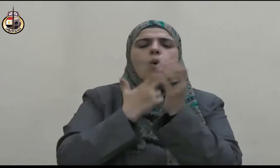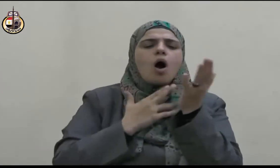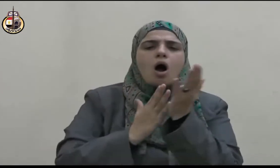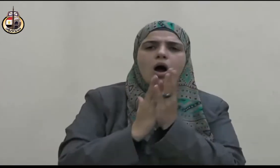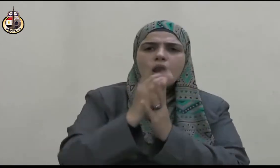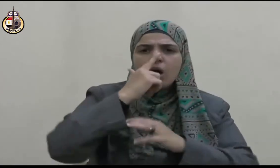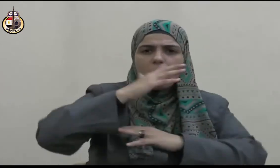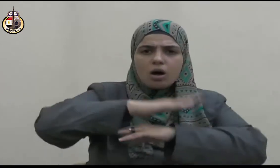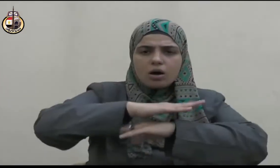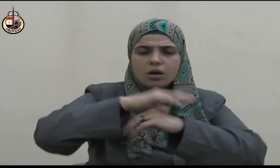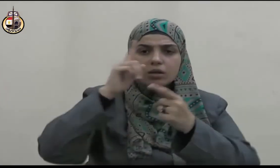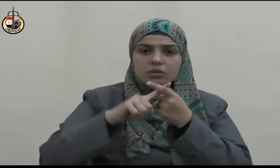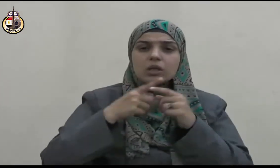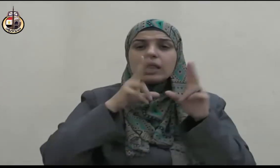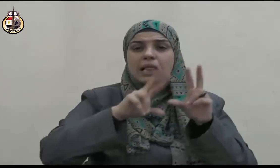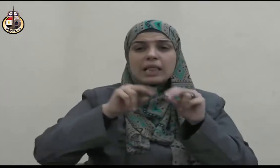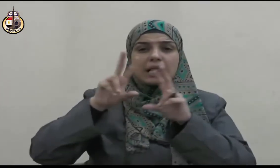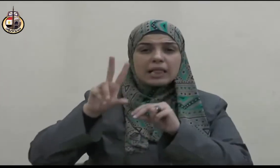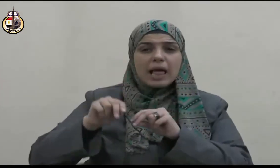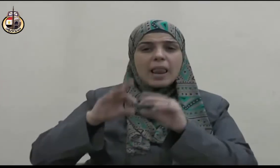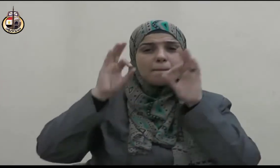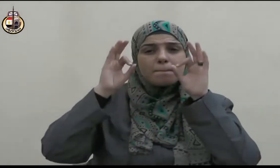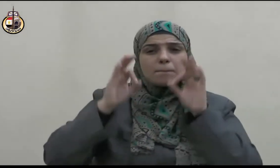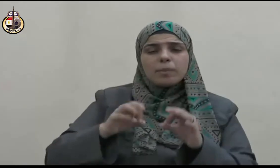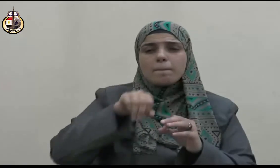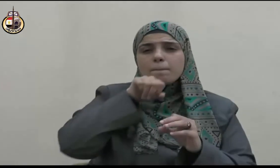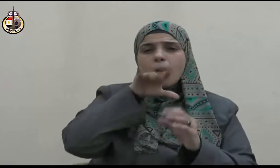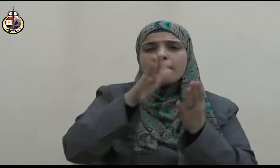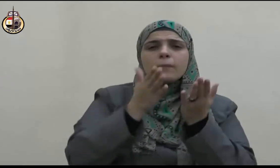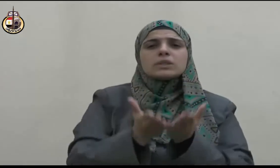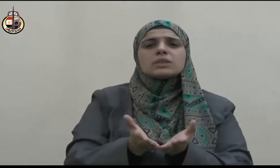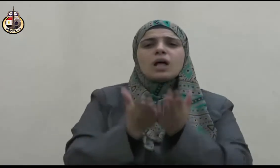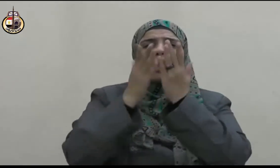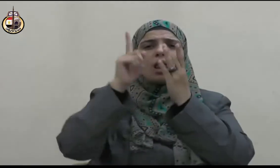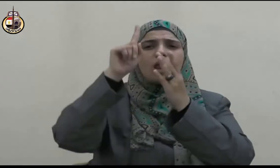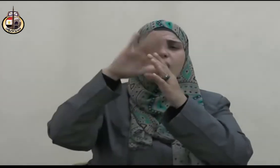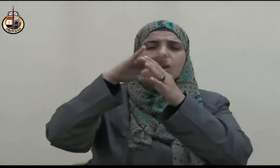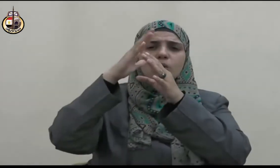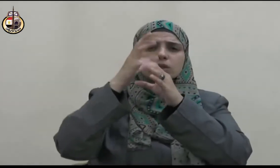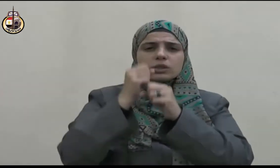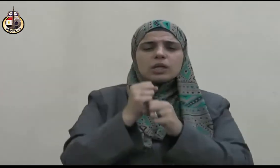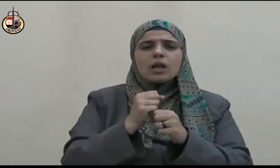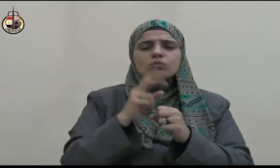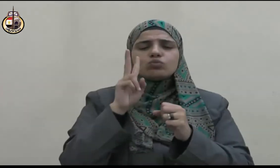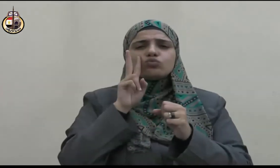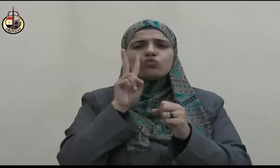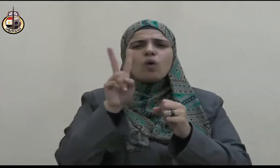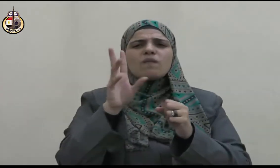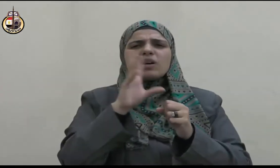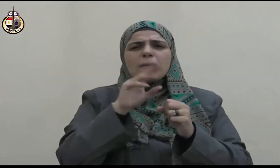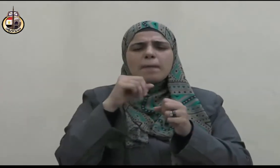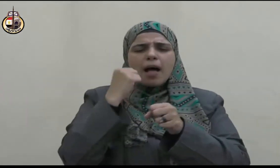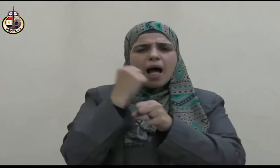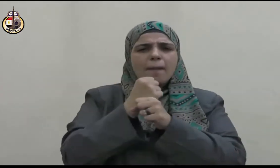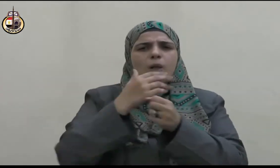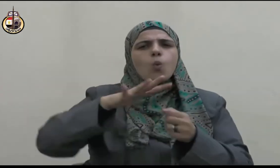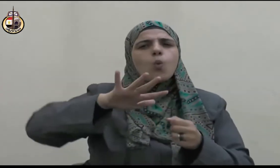ومن أجل المحافظة على تلك الوسطية وذلك الاعتدال حذر النبي